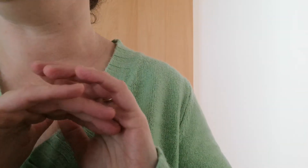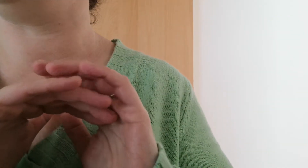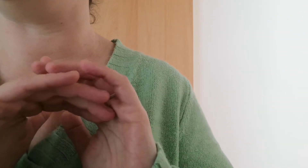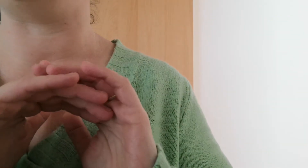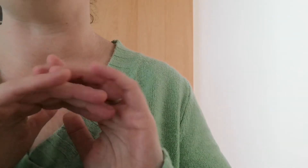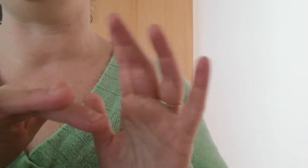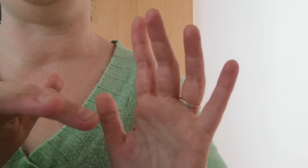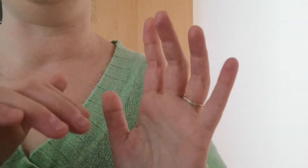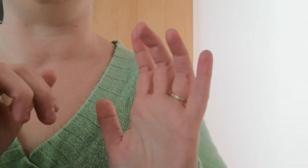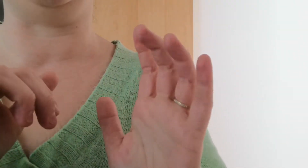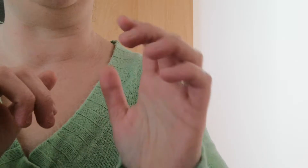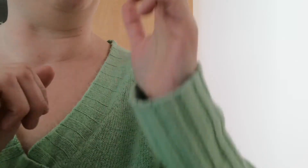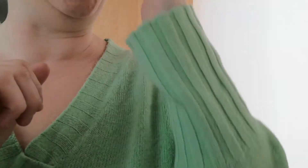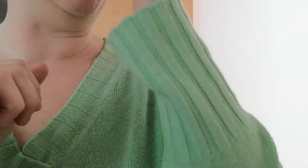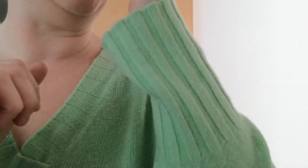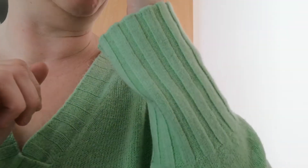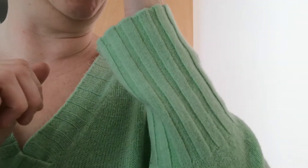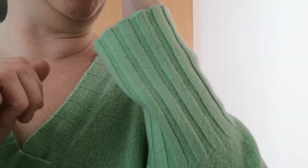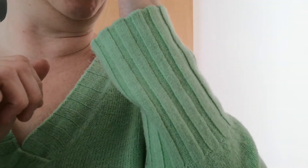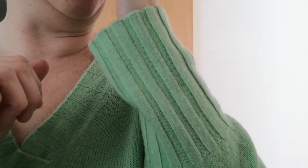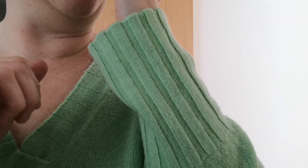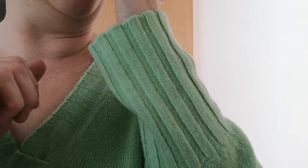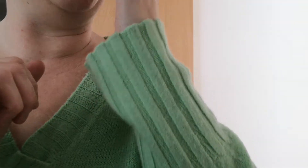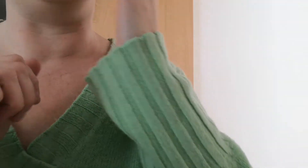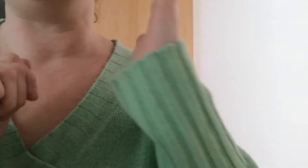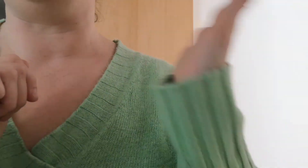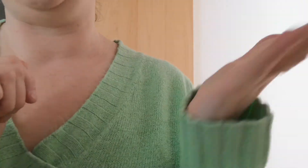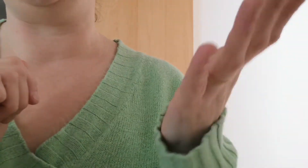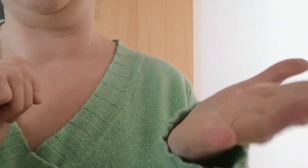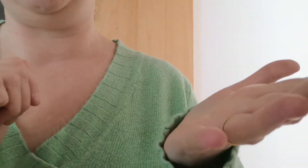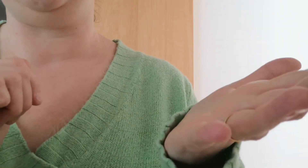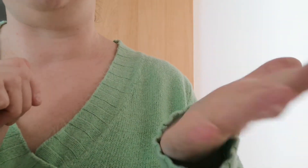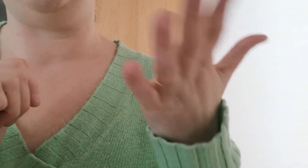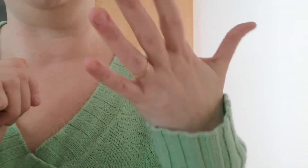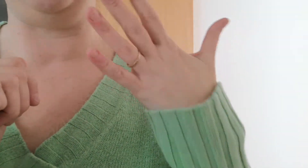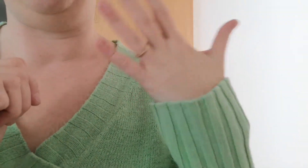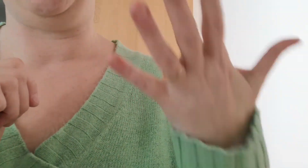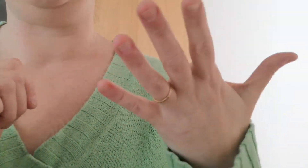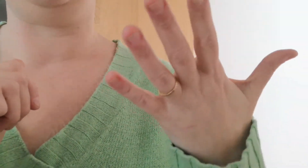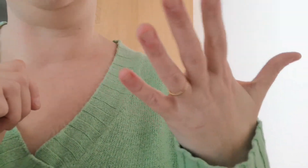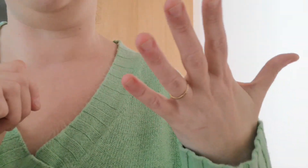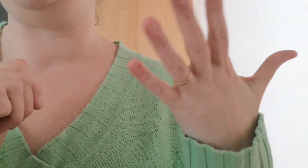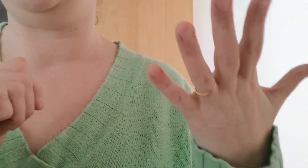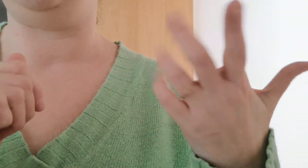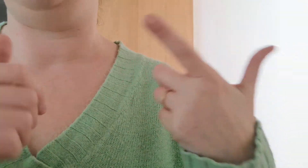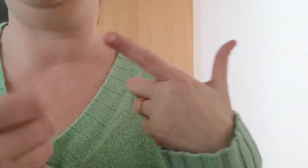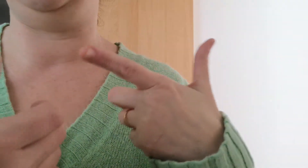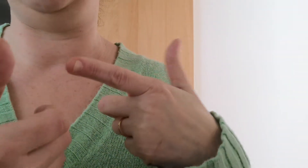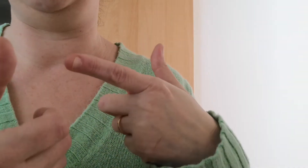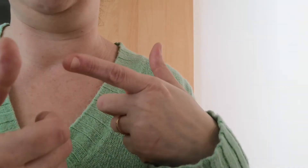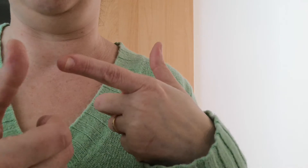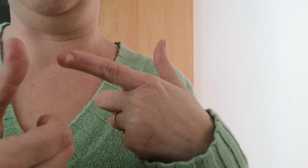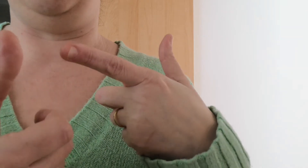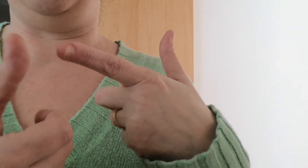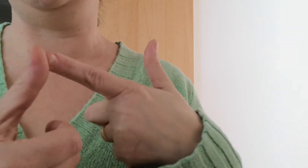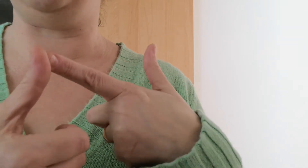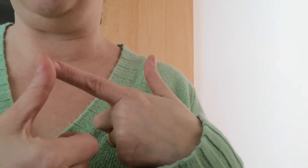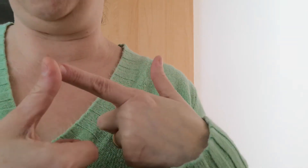on va tout créer on va créer des pièces parce que quand on crée une châterie il faut plusieurs pièces obligatoires en fait c'est à dire la nurserie